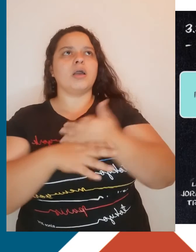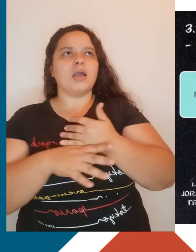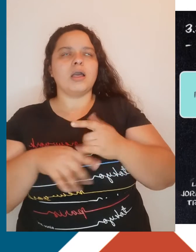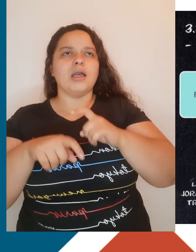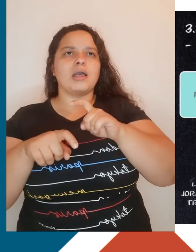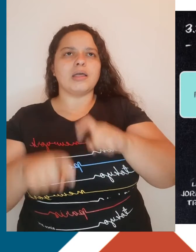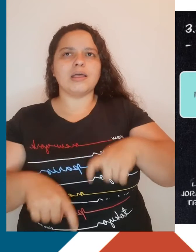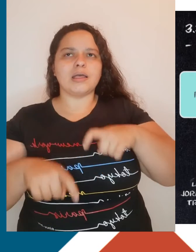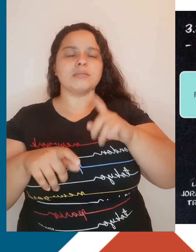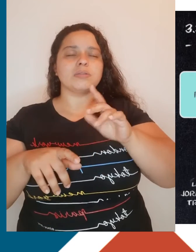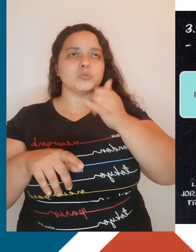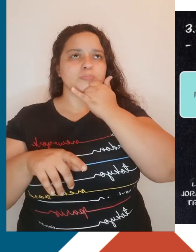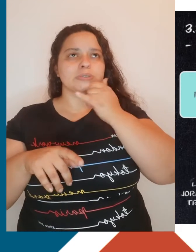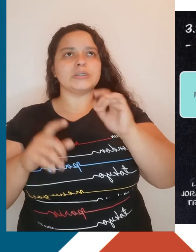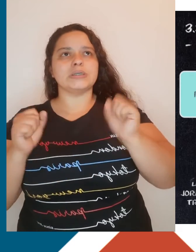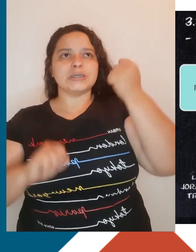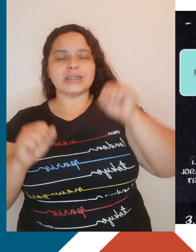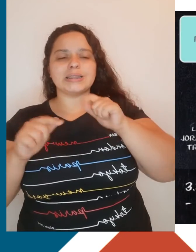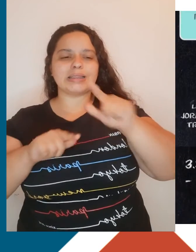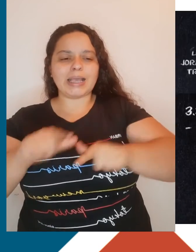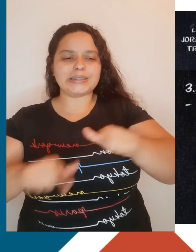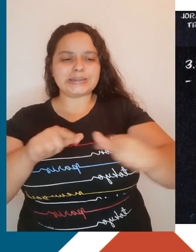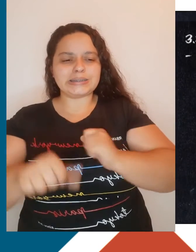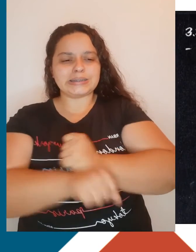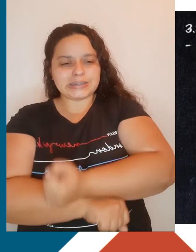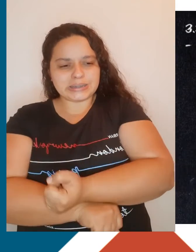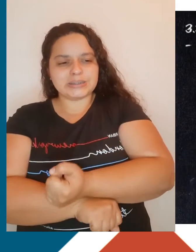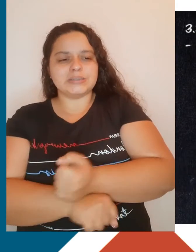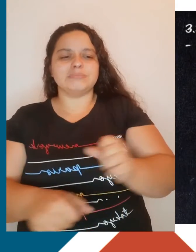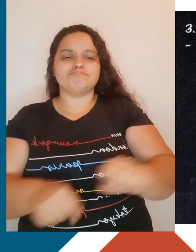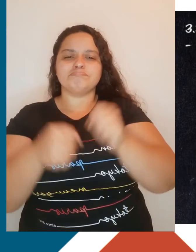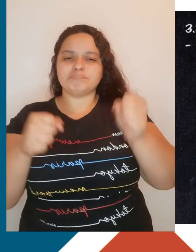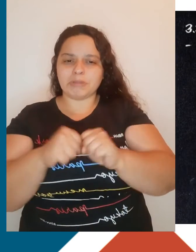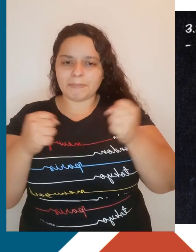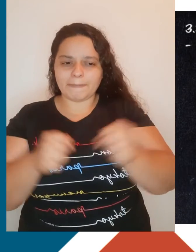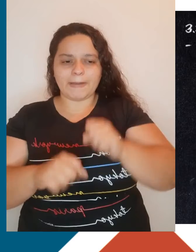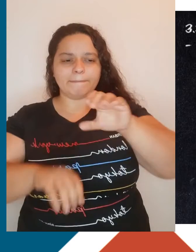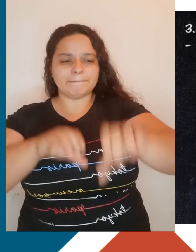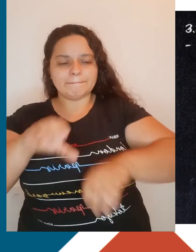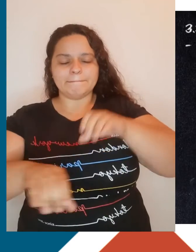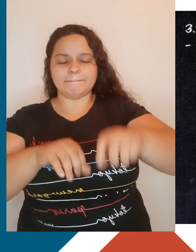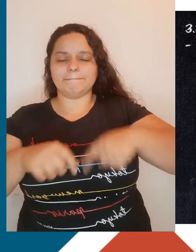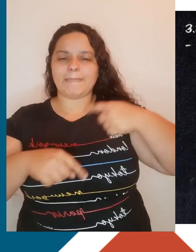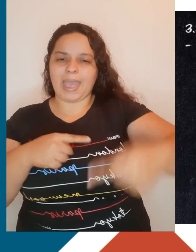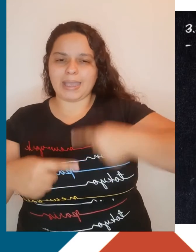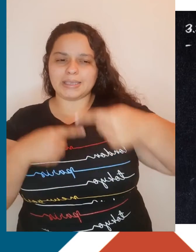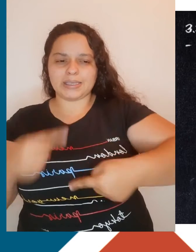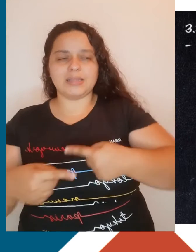quebradores de máquina do movimento ludista até outros movimentos que vamos ver a partir de agora.